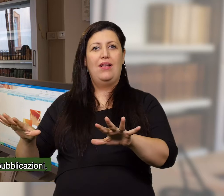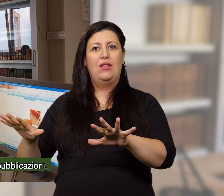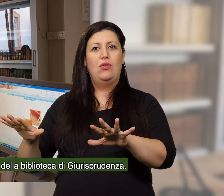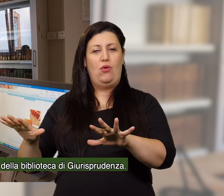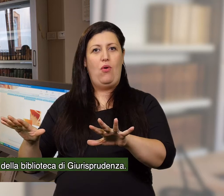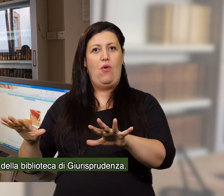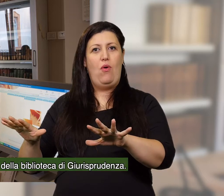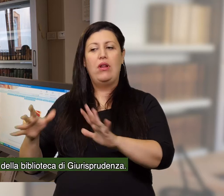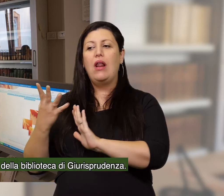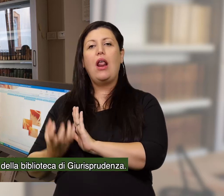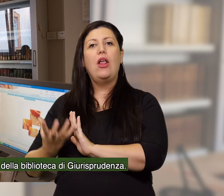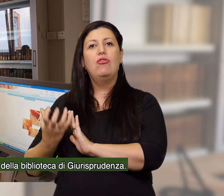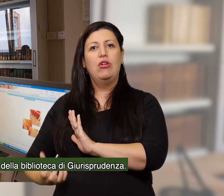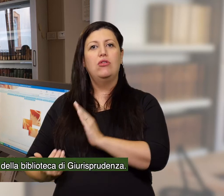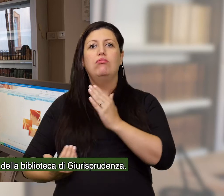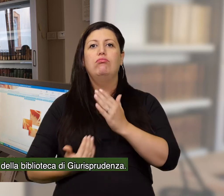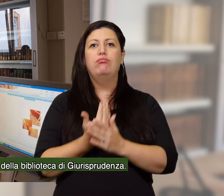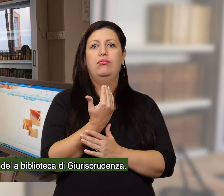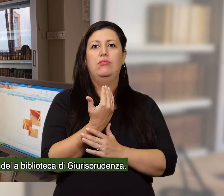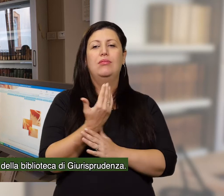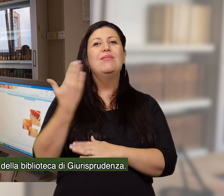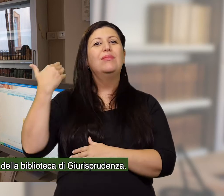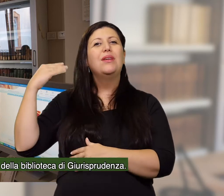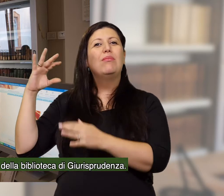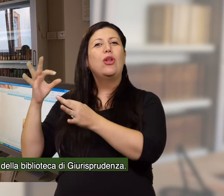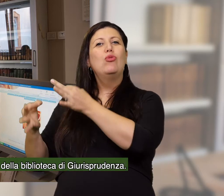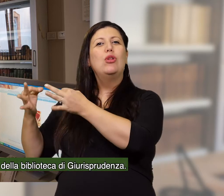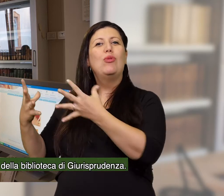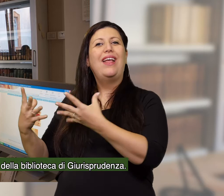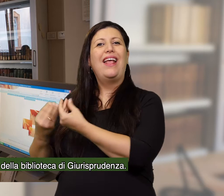autonomo rispetto a quello della biblioteca di giurisprudenza.